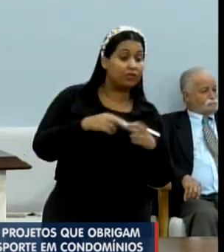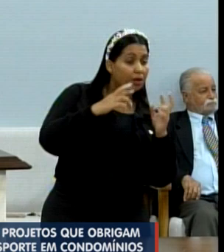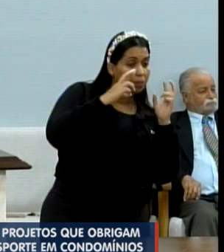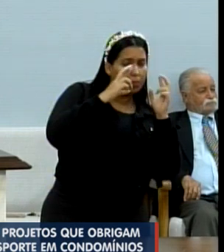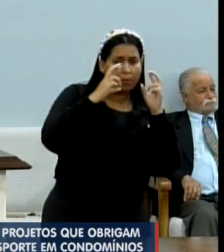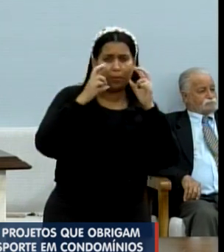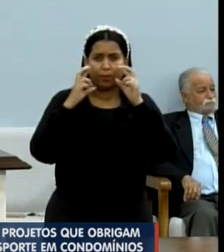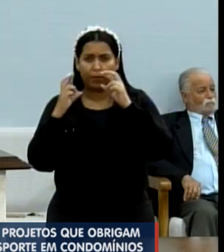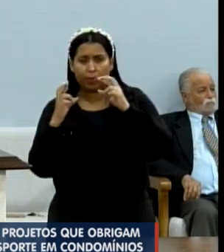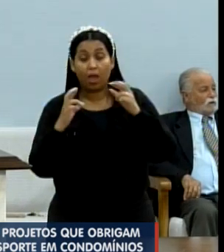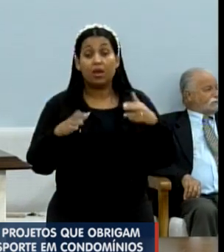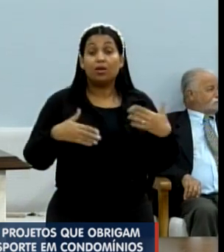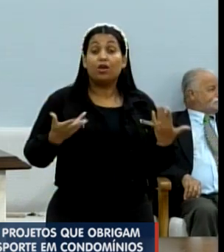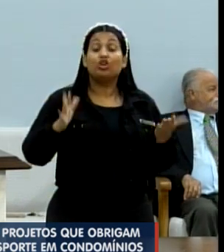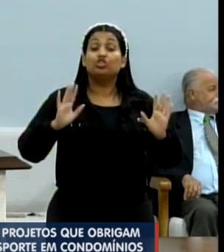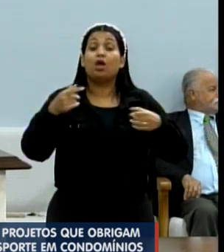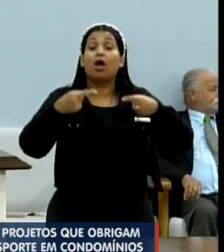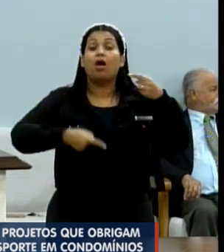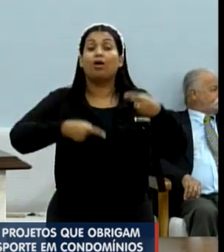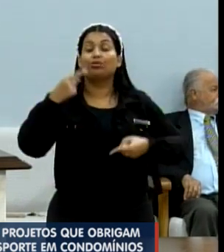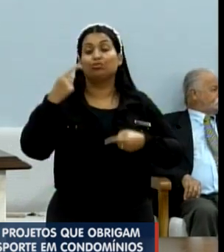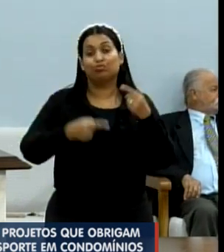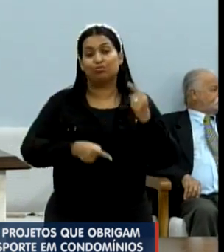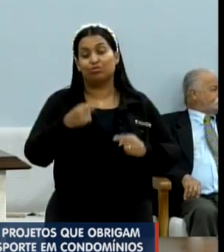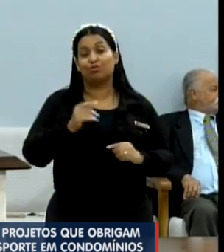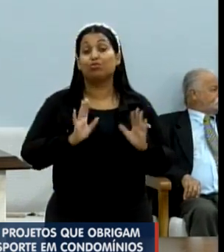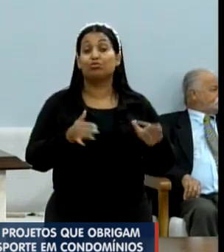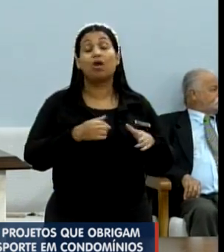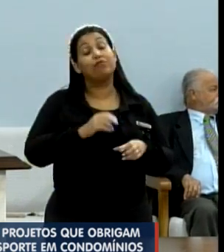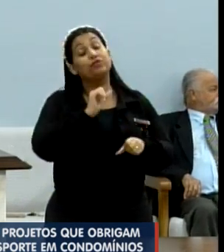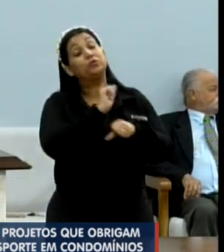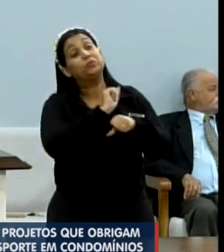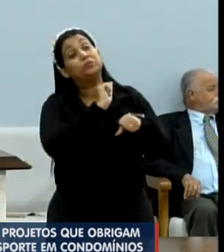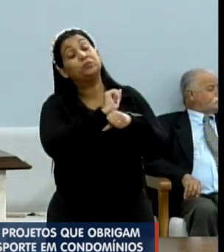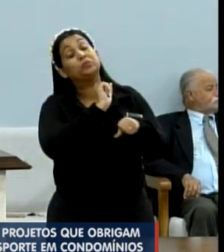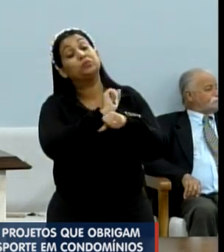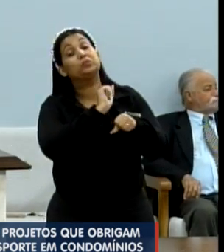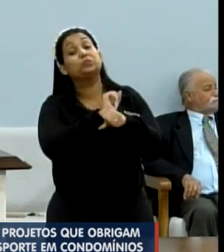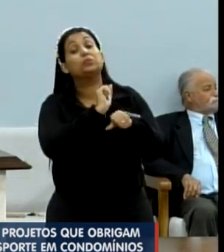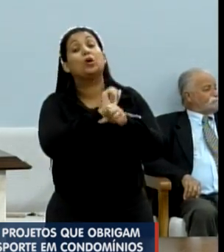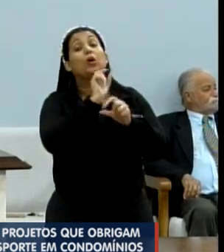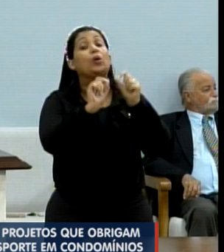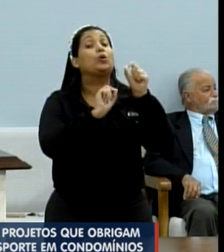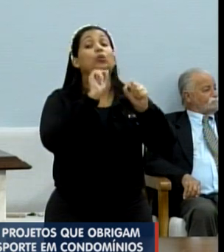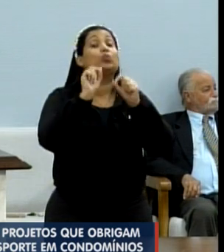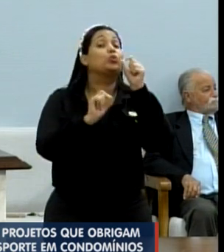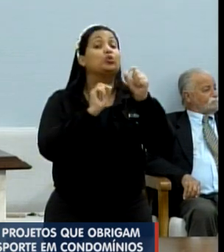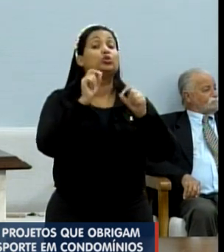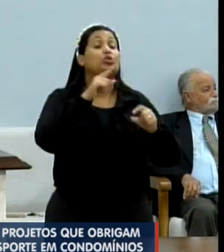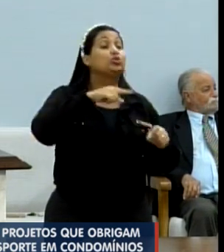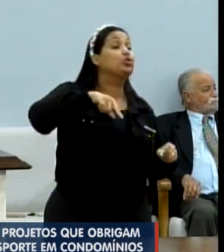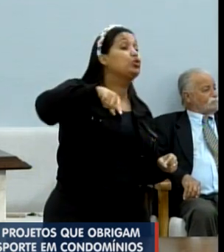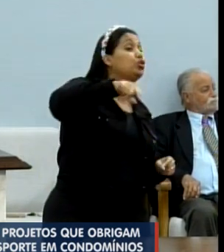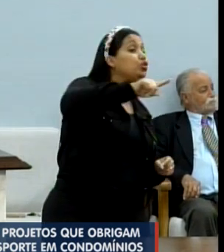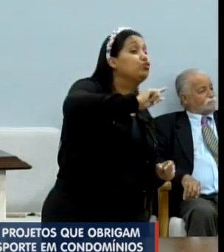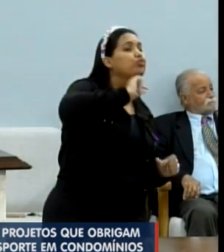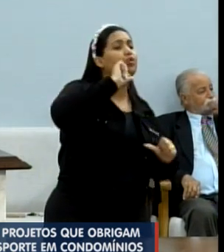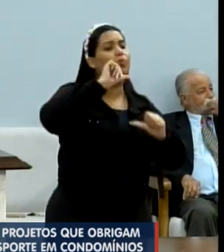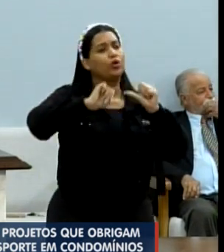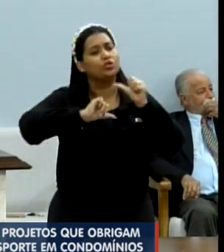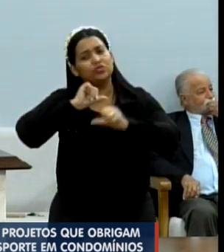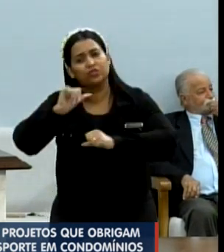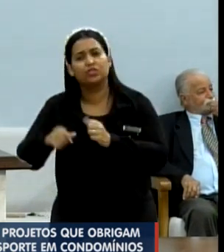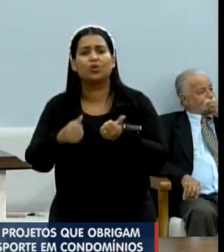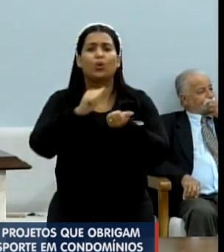já fica lançada a discussão, já fico aguardando aqui motivos para eventuais modificações,